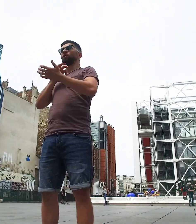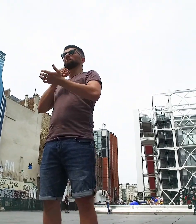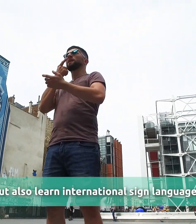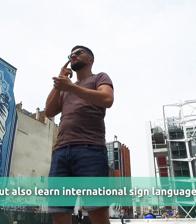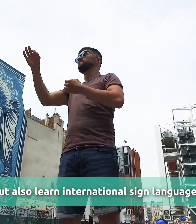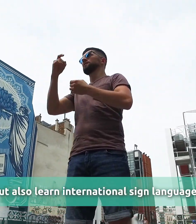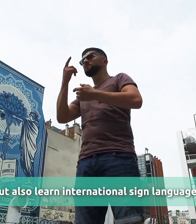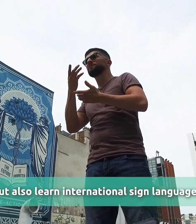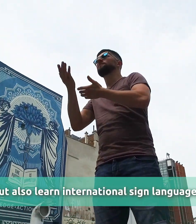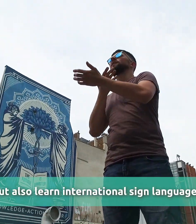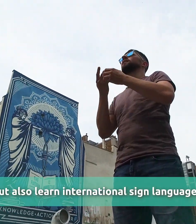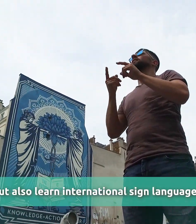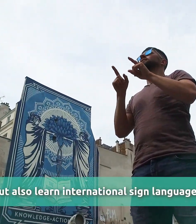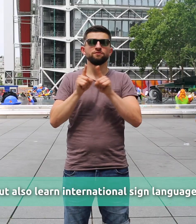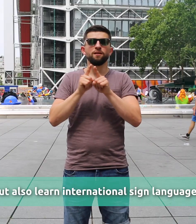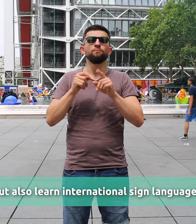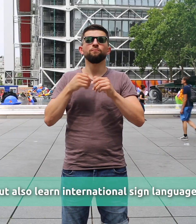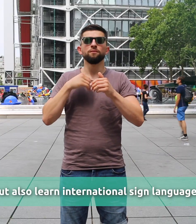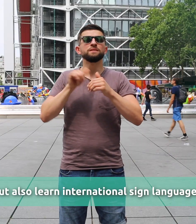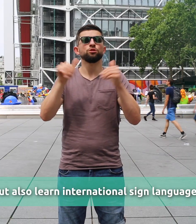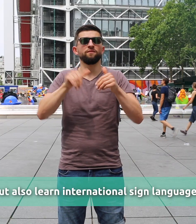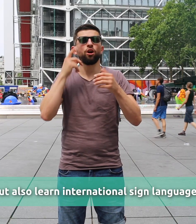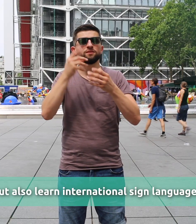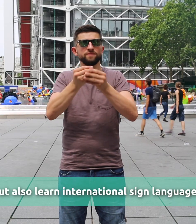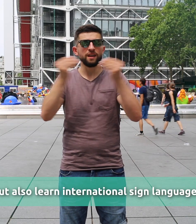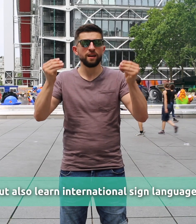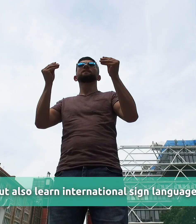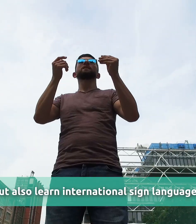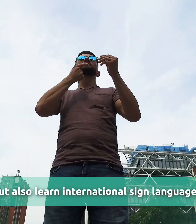A także pozwala mi uczyć się międzynarodowego języka migowego.